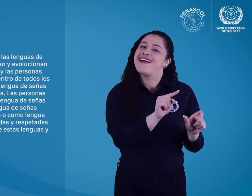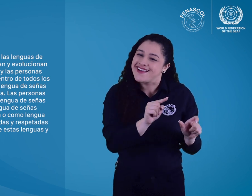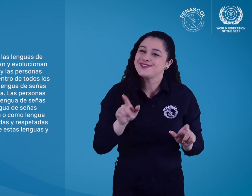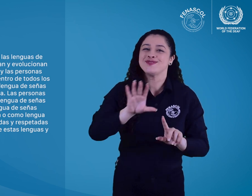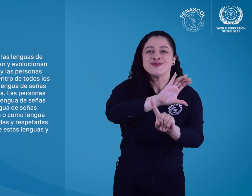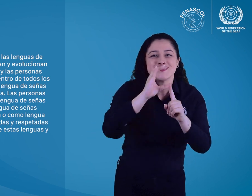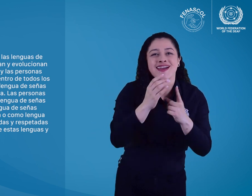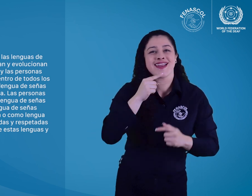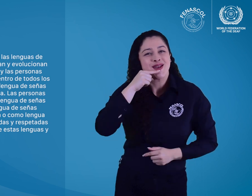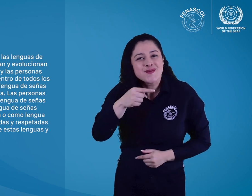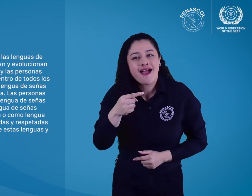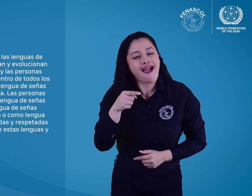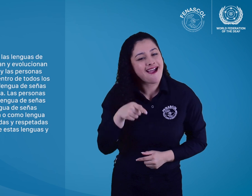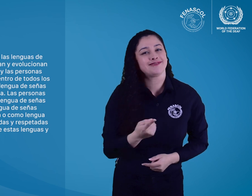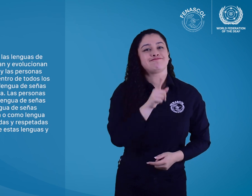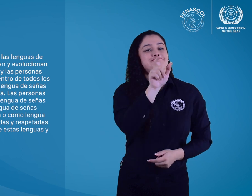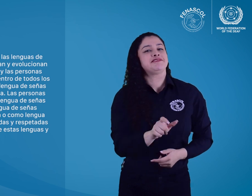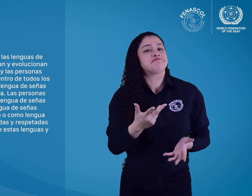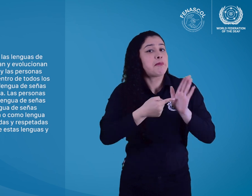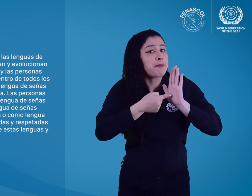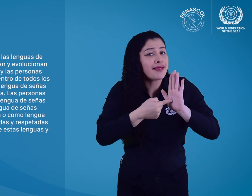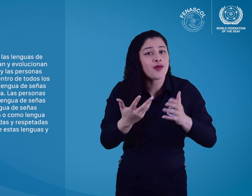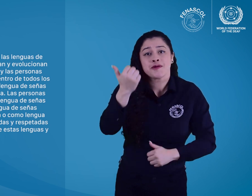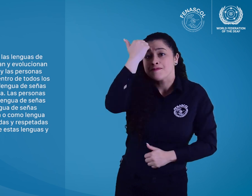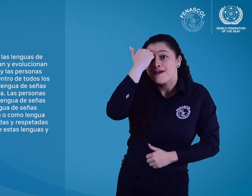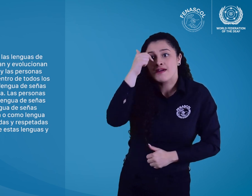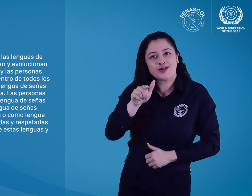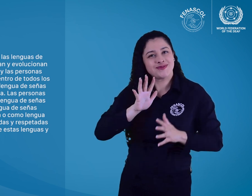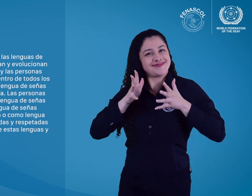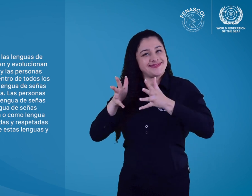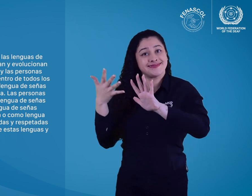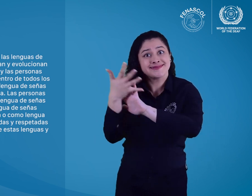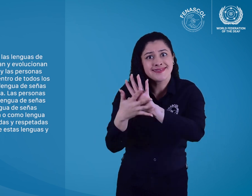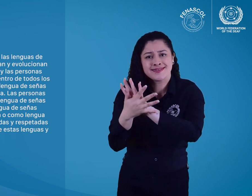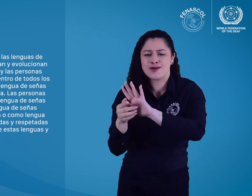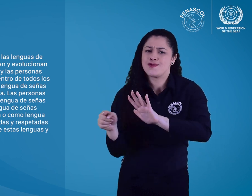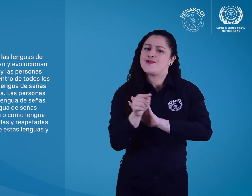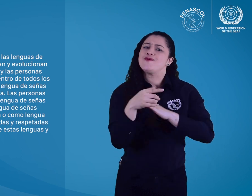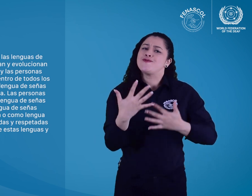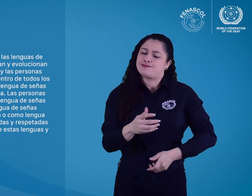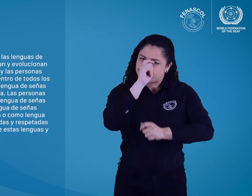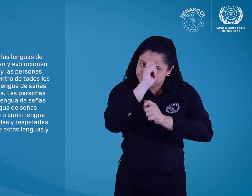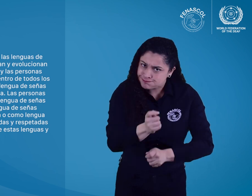deben ser reconocidas y respetadas como modelos y profesores de estas lenguas y culturas.